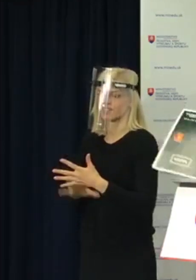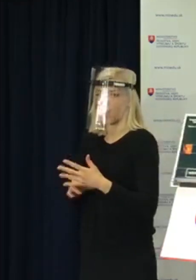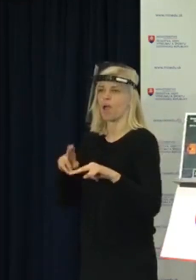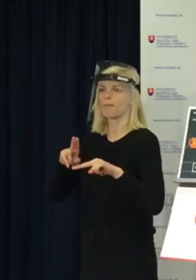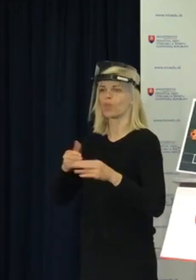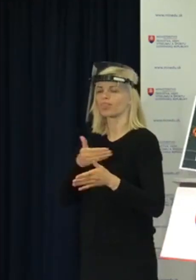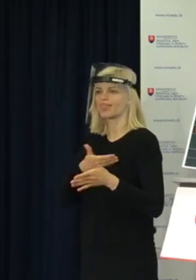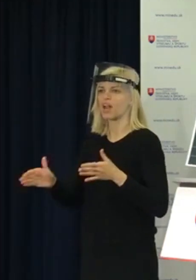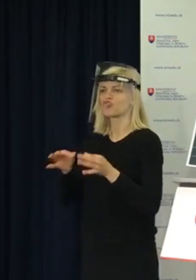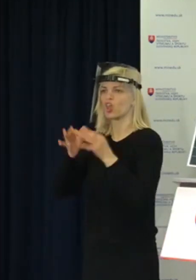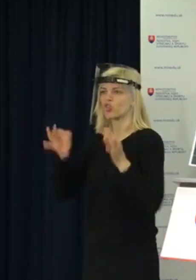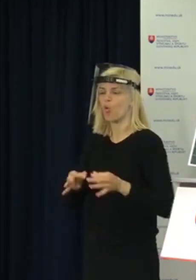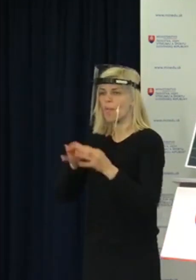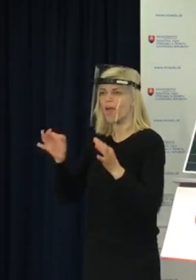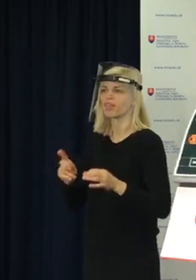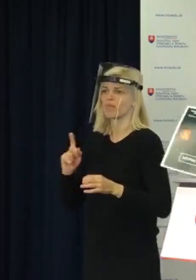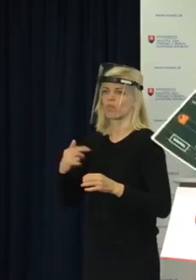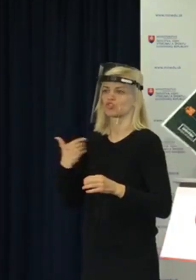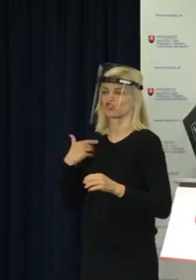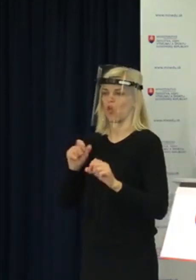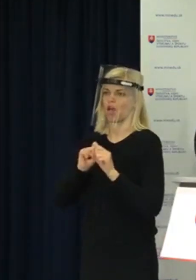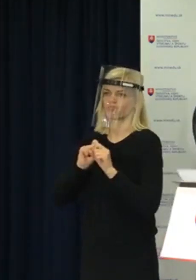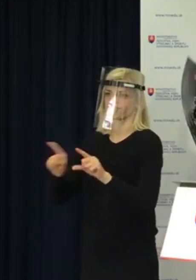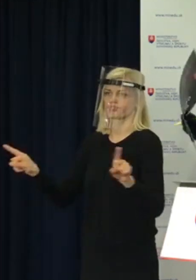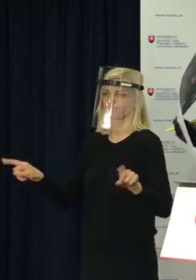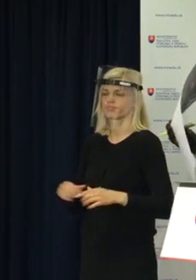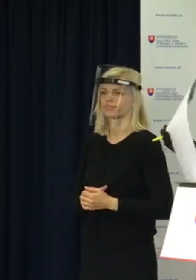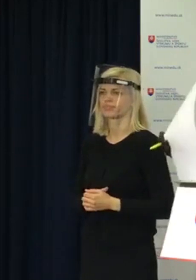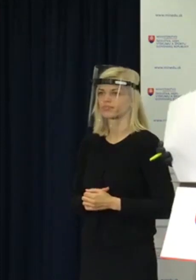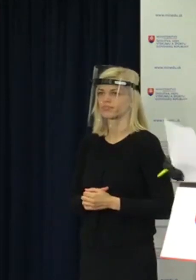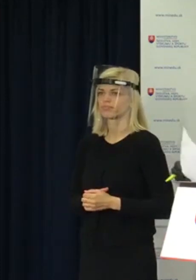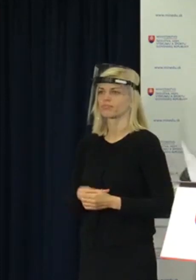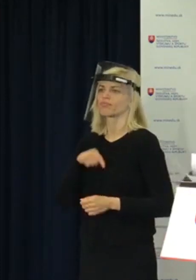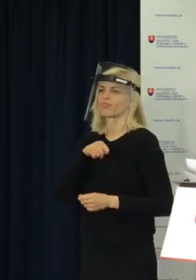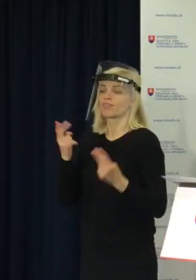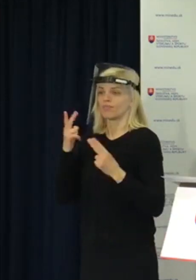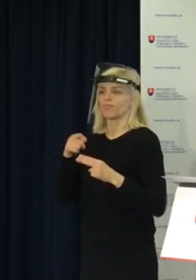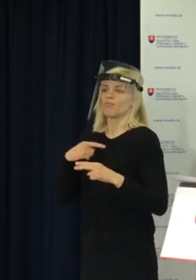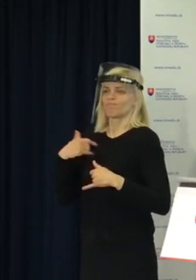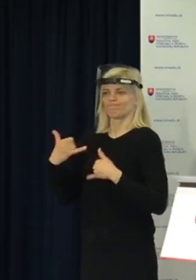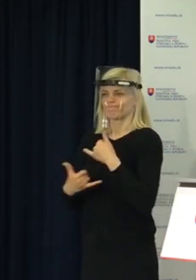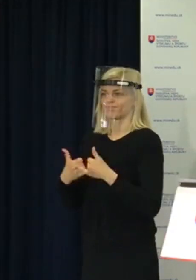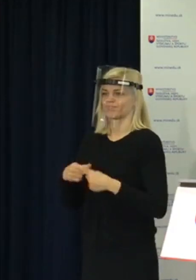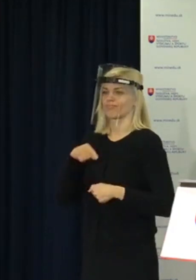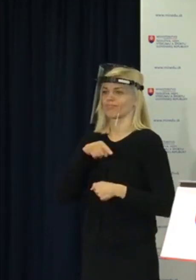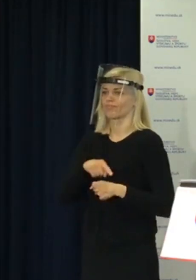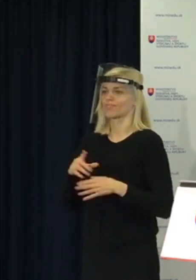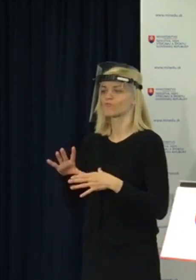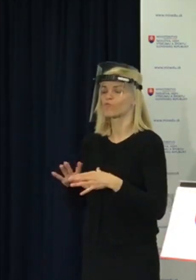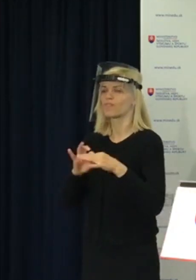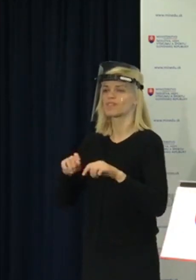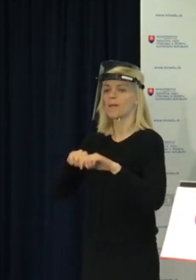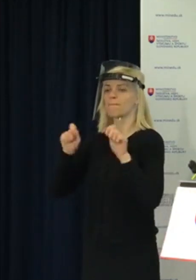sú predpripravené a budeme ich zasielať jednotlivým školám. Toto sa ale udeje iba vtedy, ak maturant